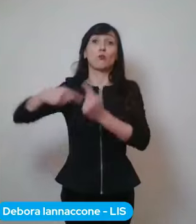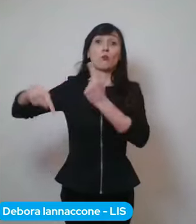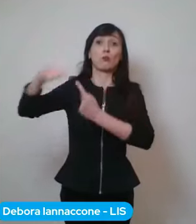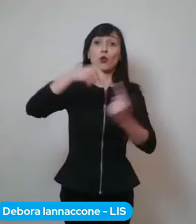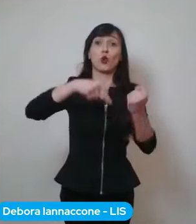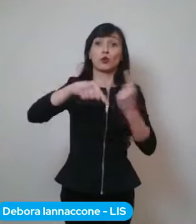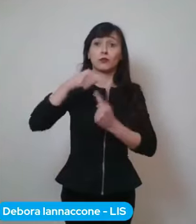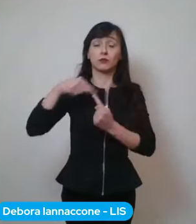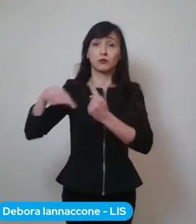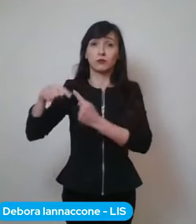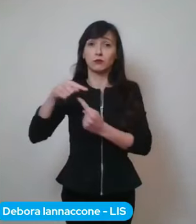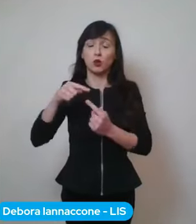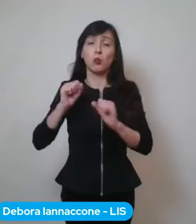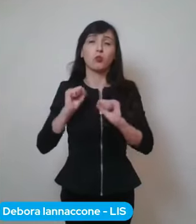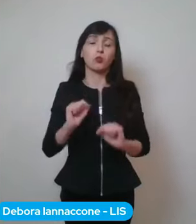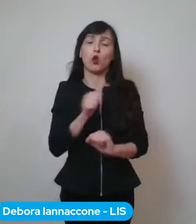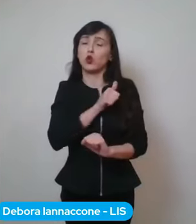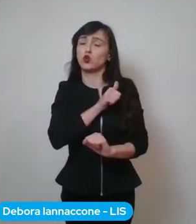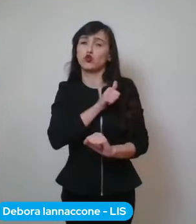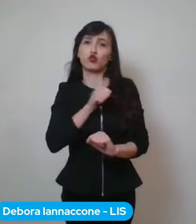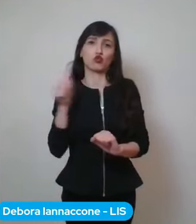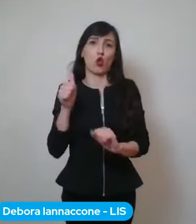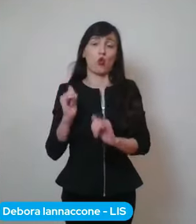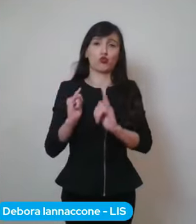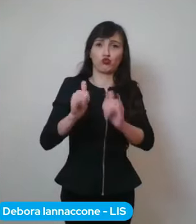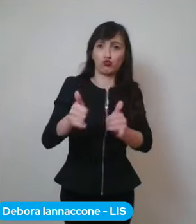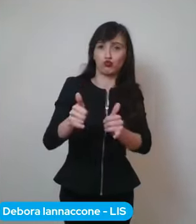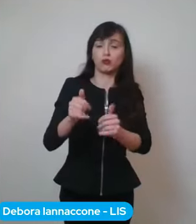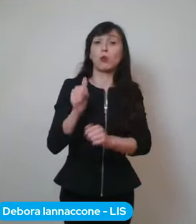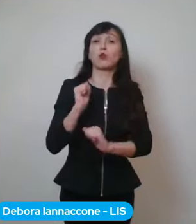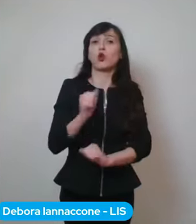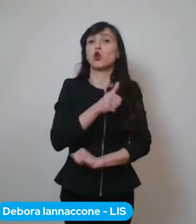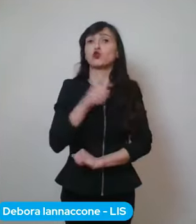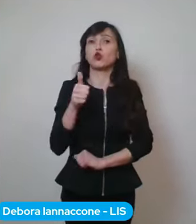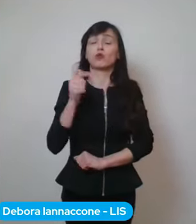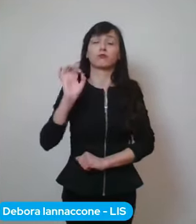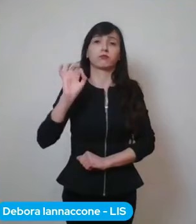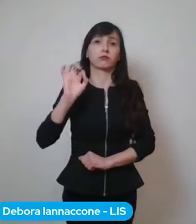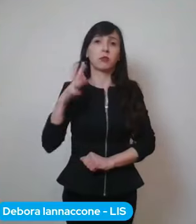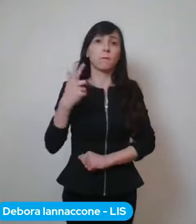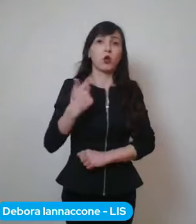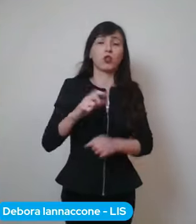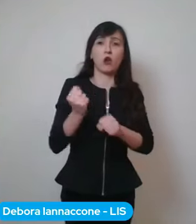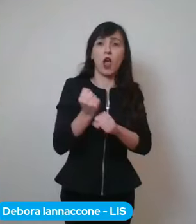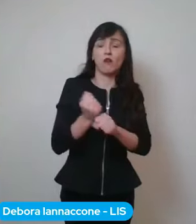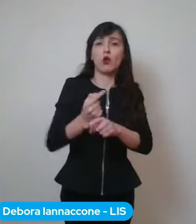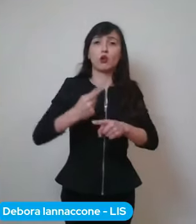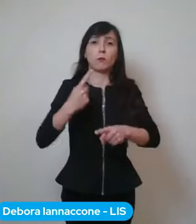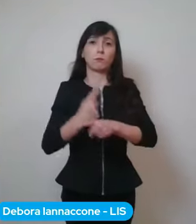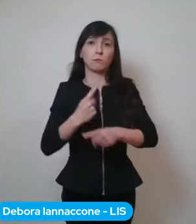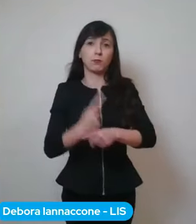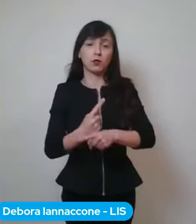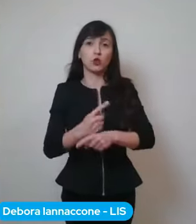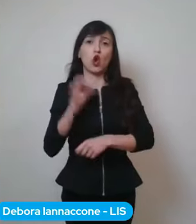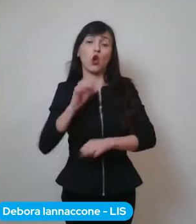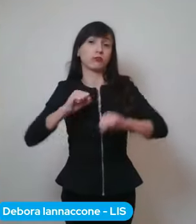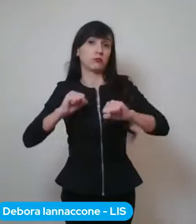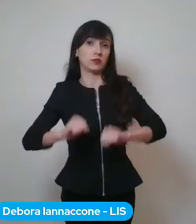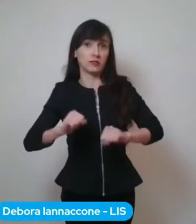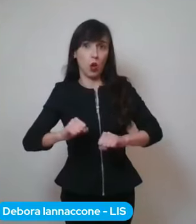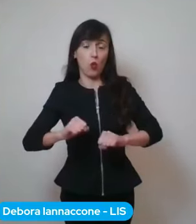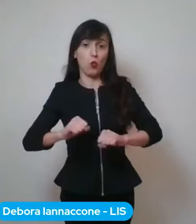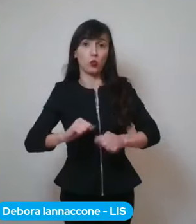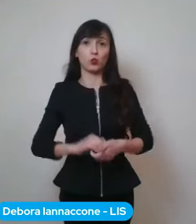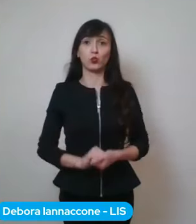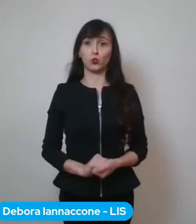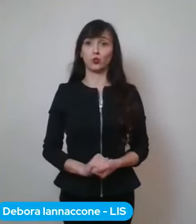solo se per comprovate esigenze lavorative o per situazioni di necessità o per situazioni di salute. Quindi